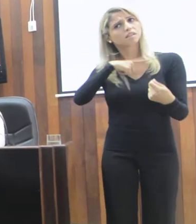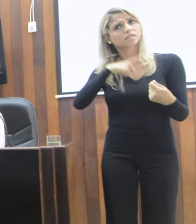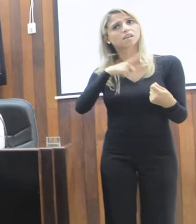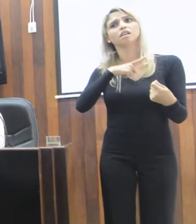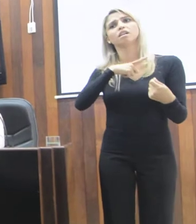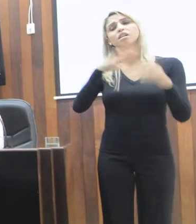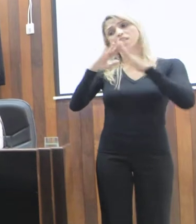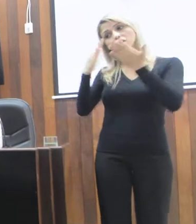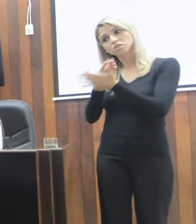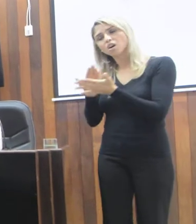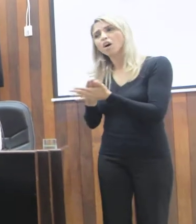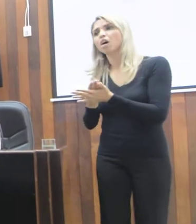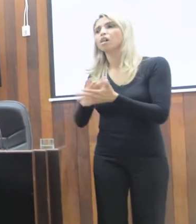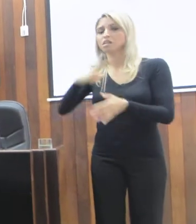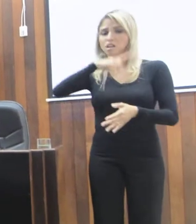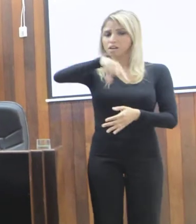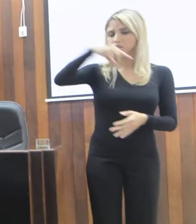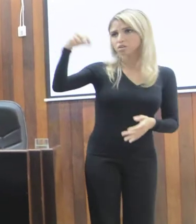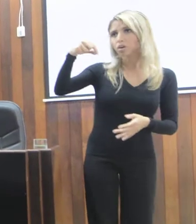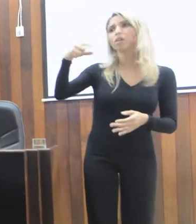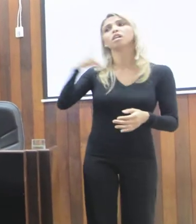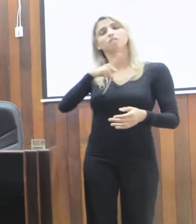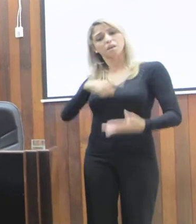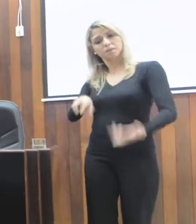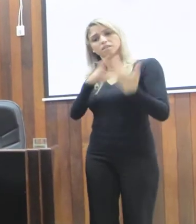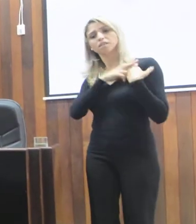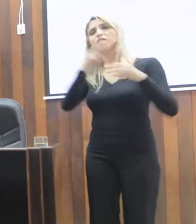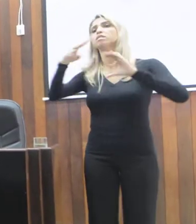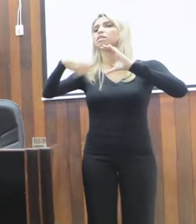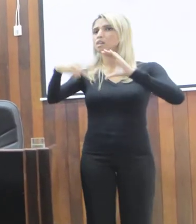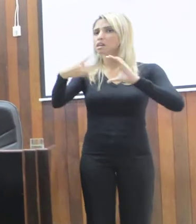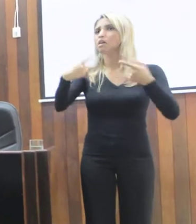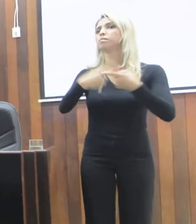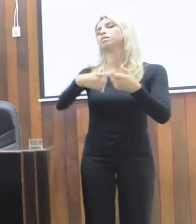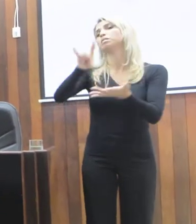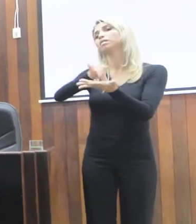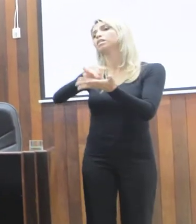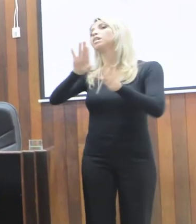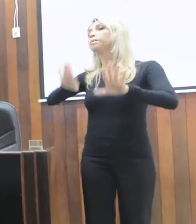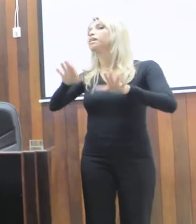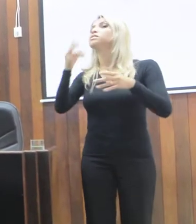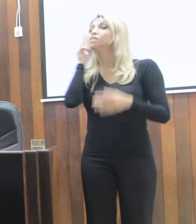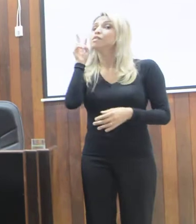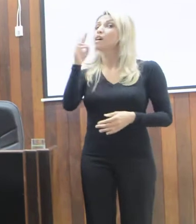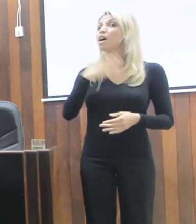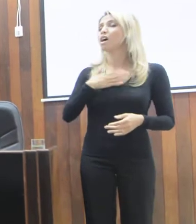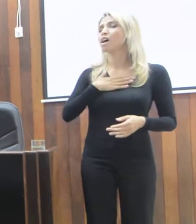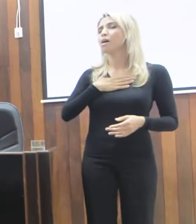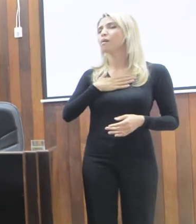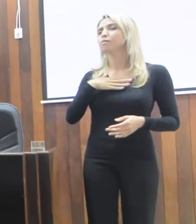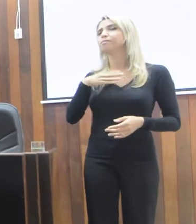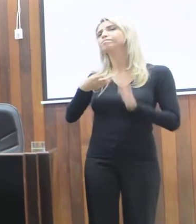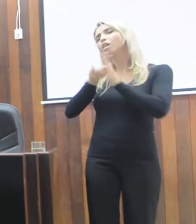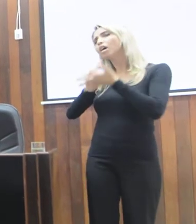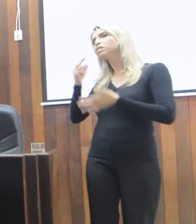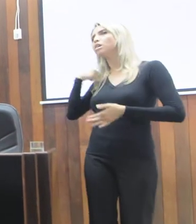suas escolas, ser mais votado na escola, representar a Câmara. E quando a gente vê, você já estava no mercado,